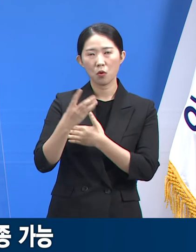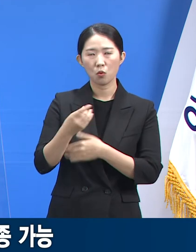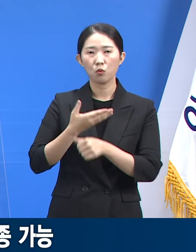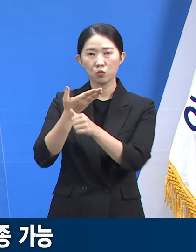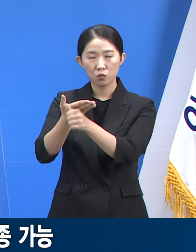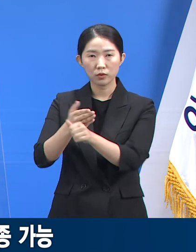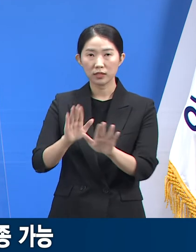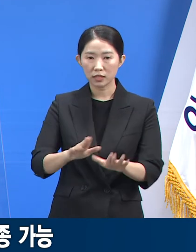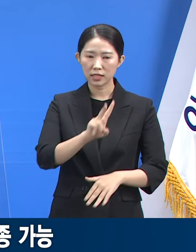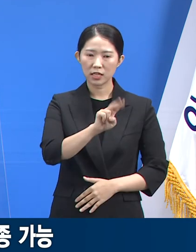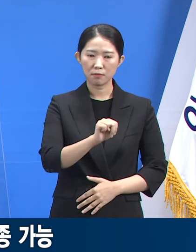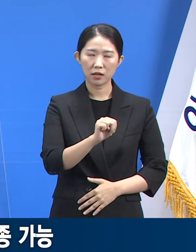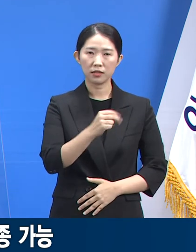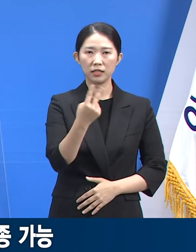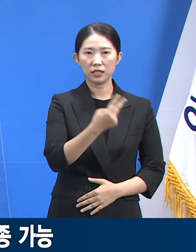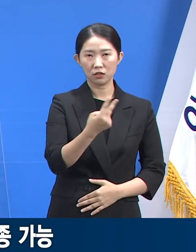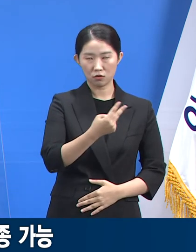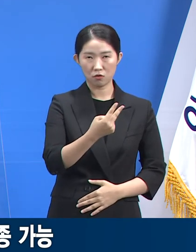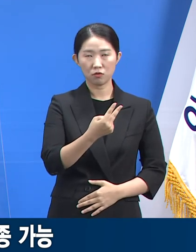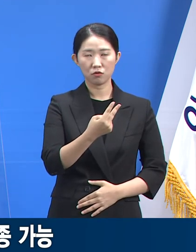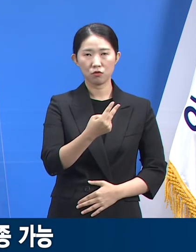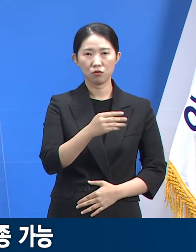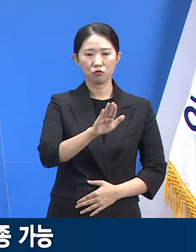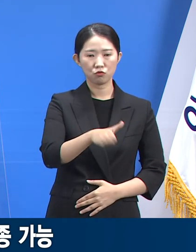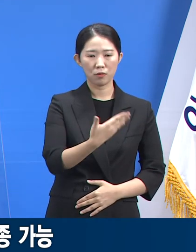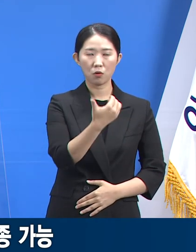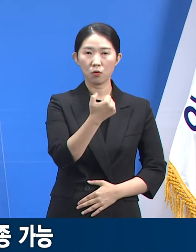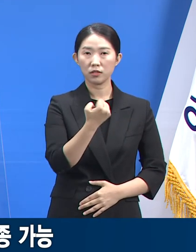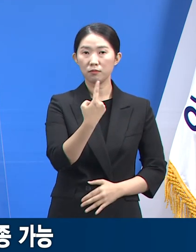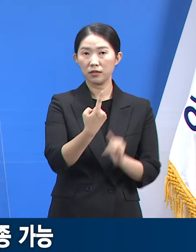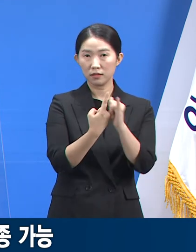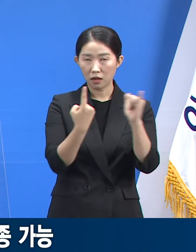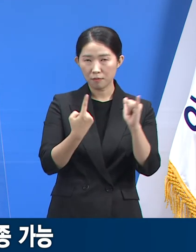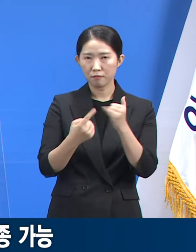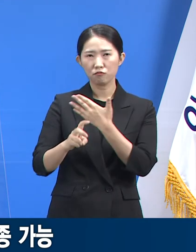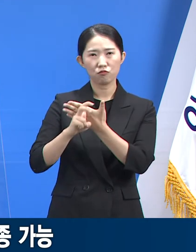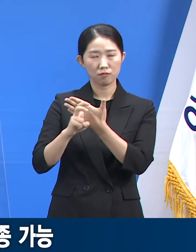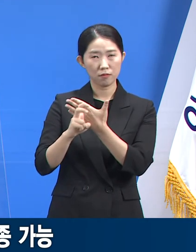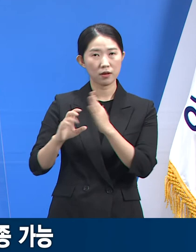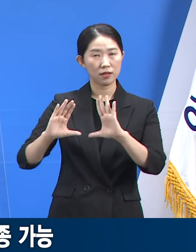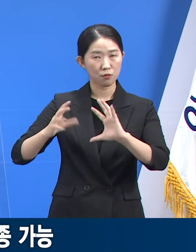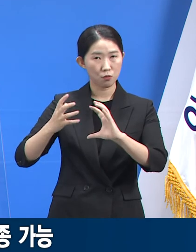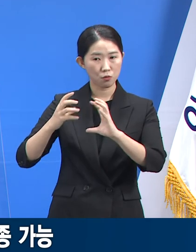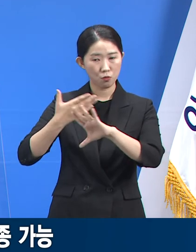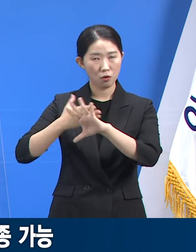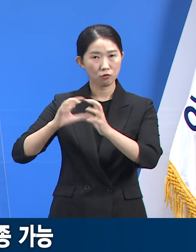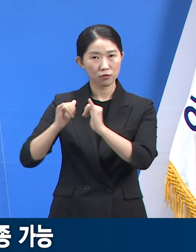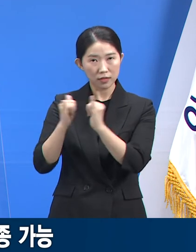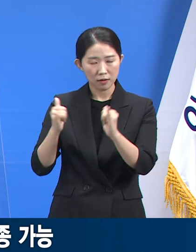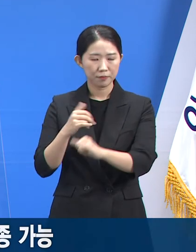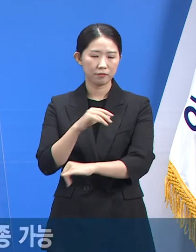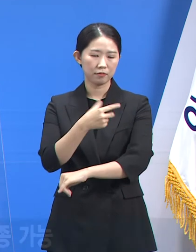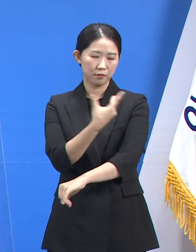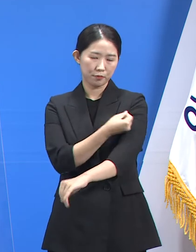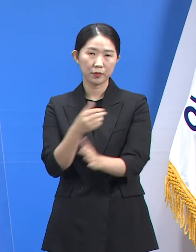,951명의 미동록 외국인이 얀센 백신 접종을 하였습니다.